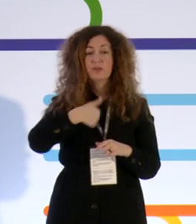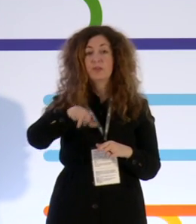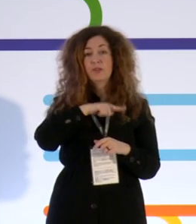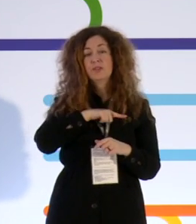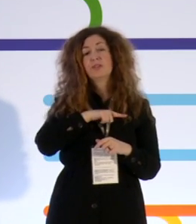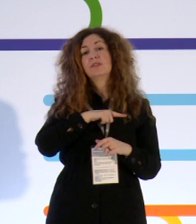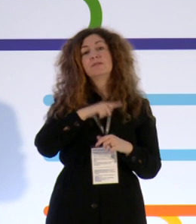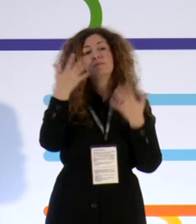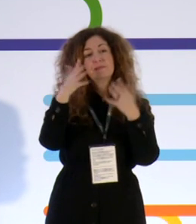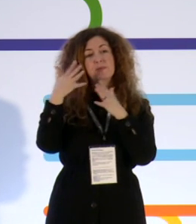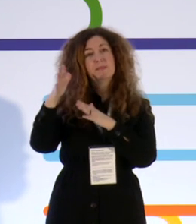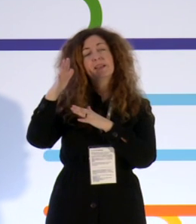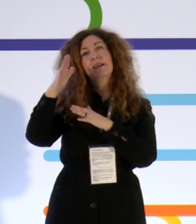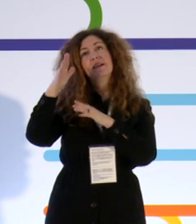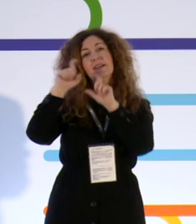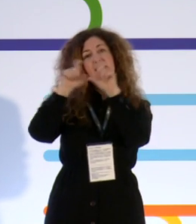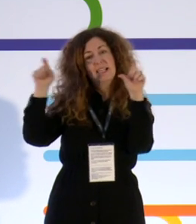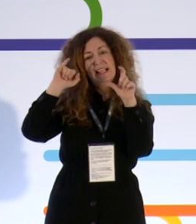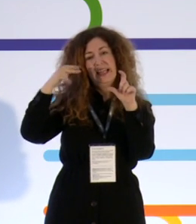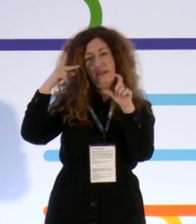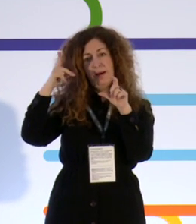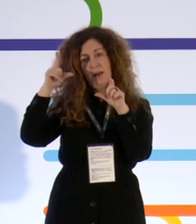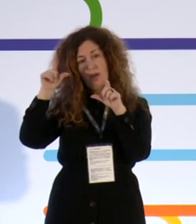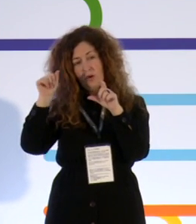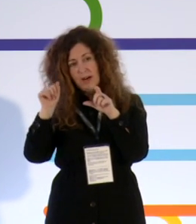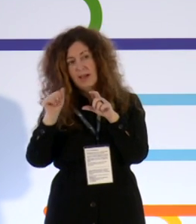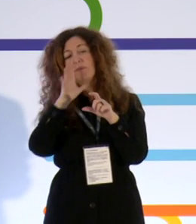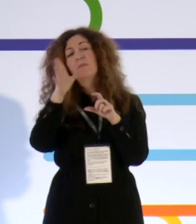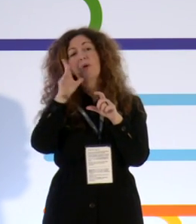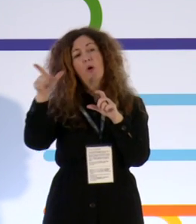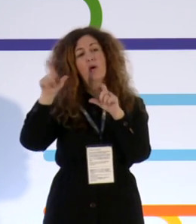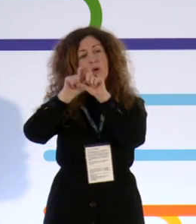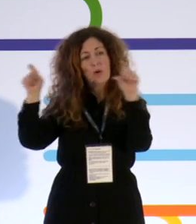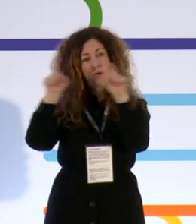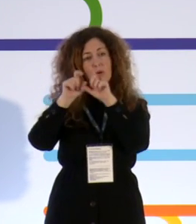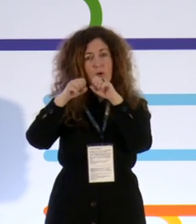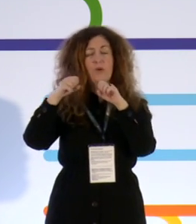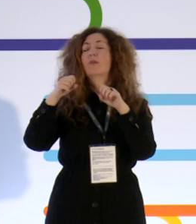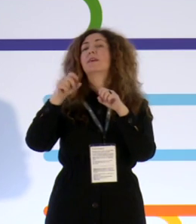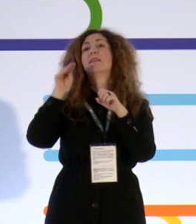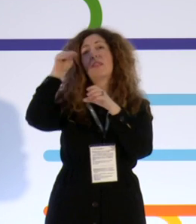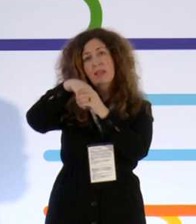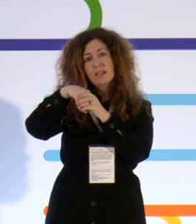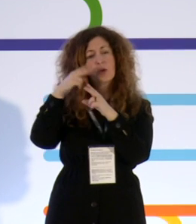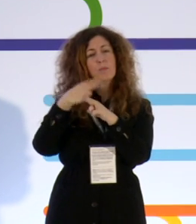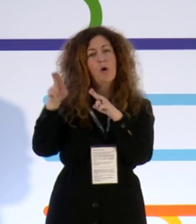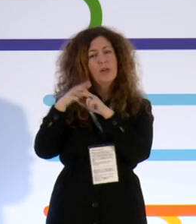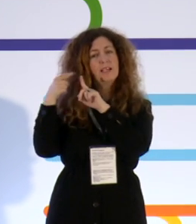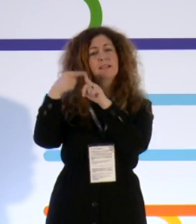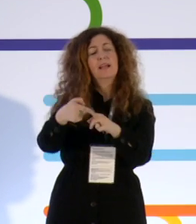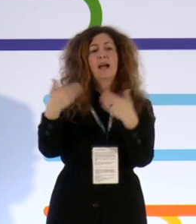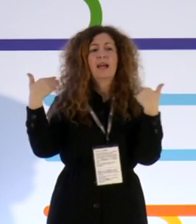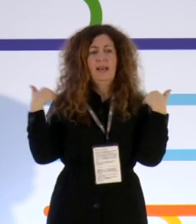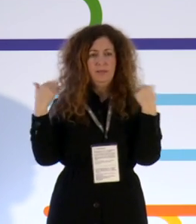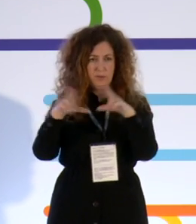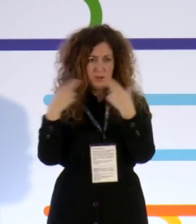Aplaudimos mucho el gesto de Iberdrola porque también es una compañía que, través, evidentemente, de sus políticas de responsabilidad social,